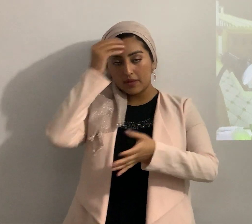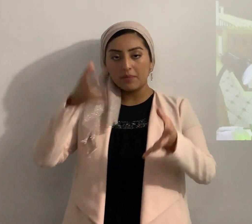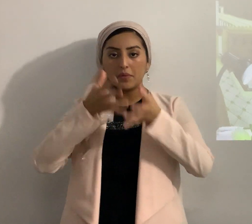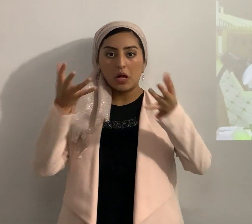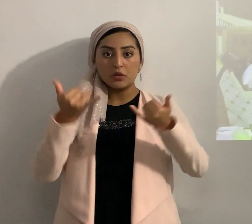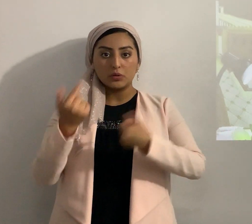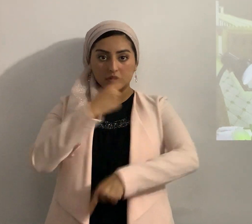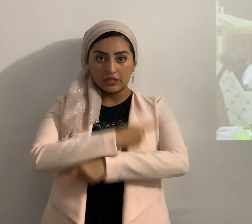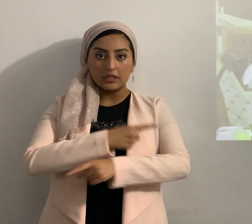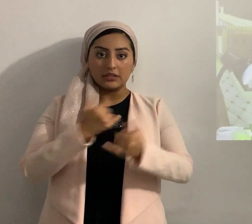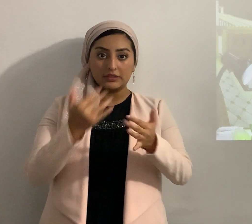hoy en este capítulo 11